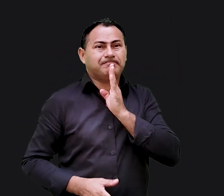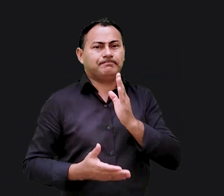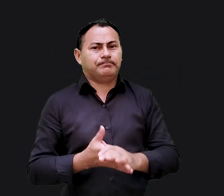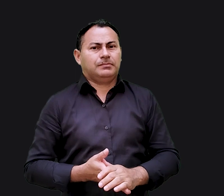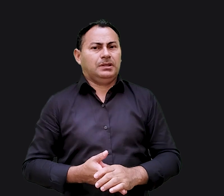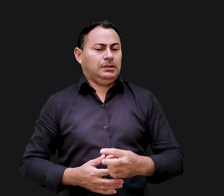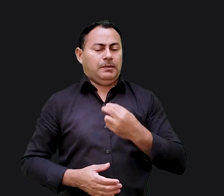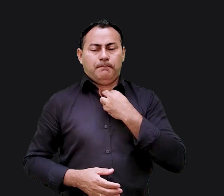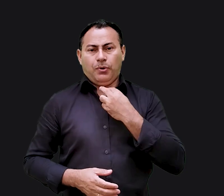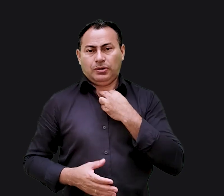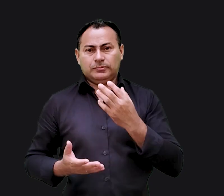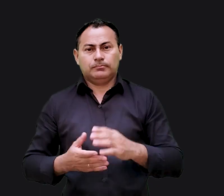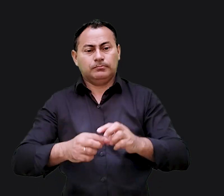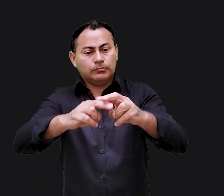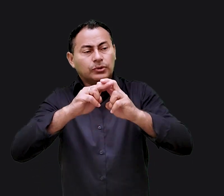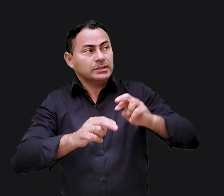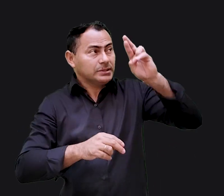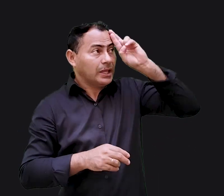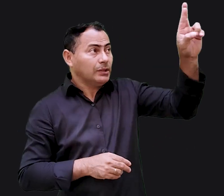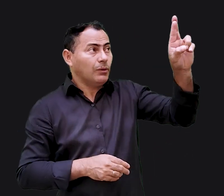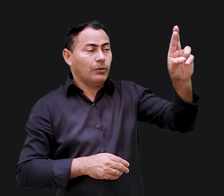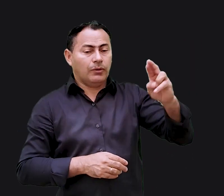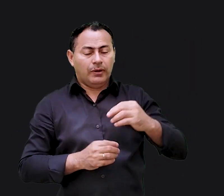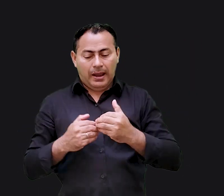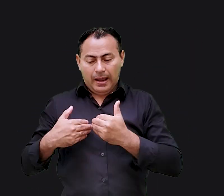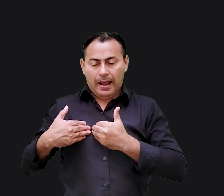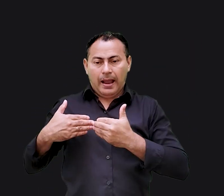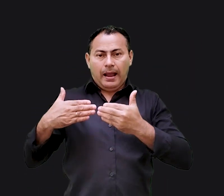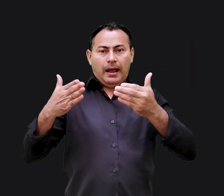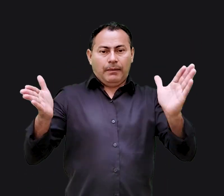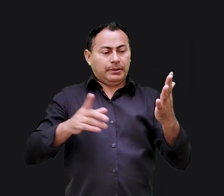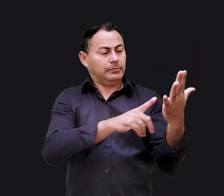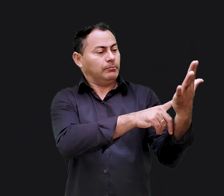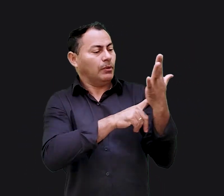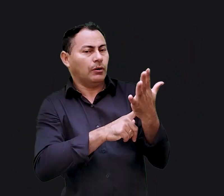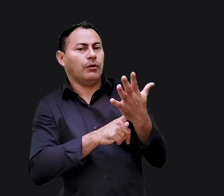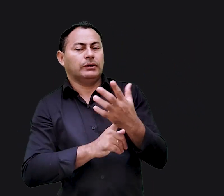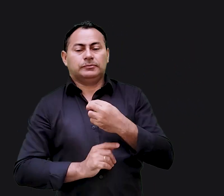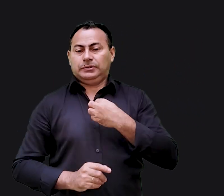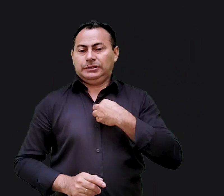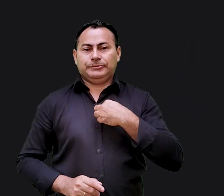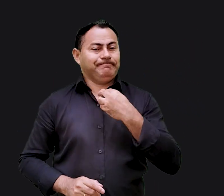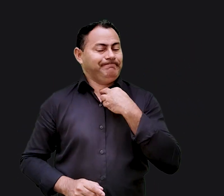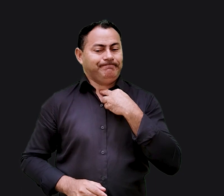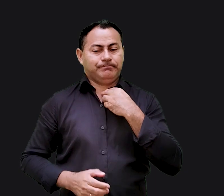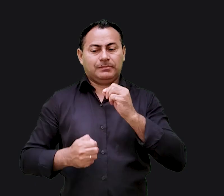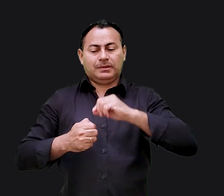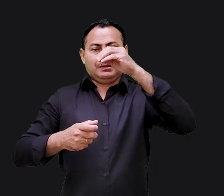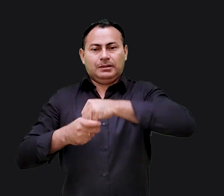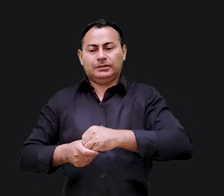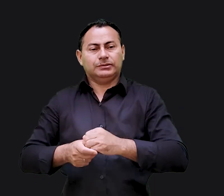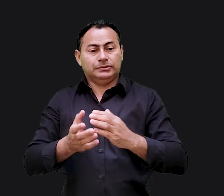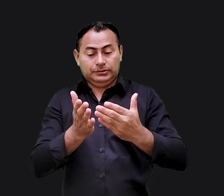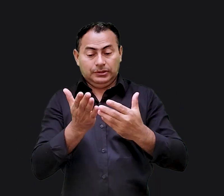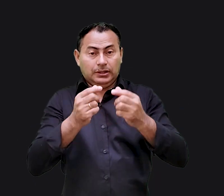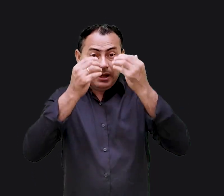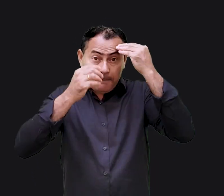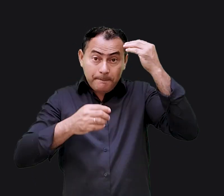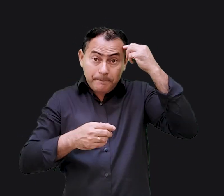coração e eu nem posso por isso Senhor tira a tampa do meu coração e mostre-me o que não deveria estar lá tire a